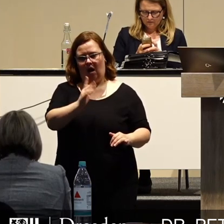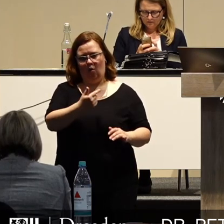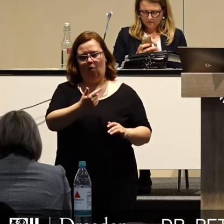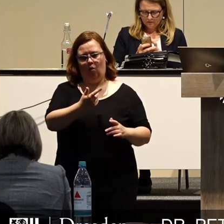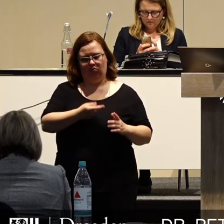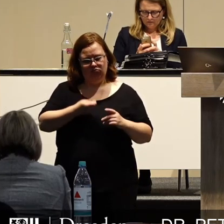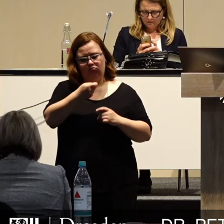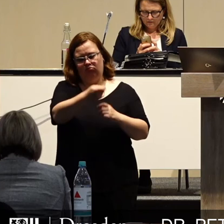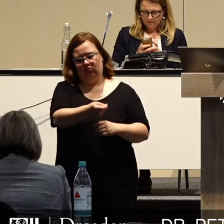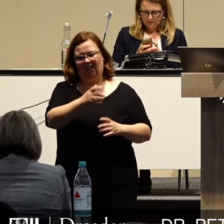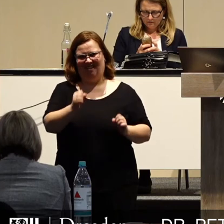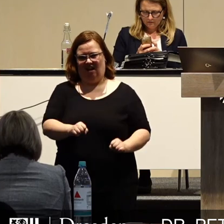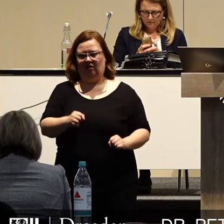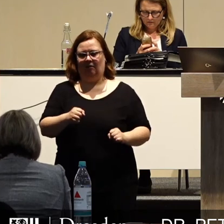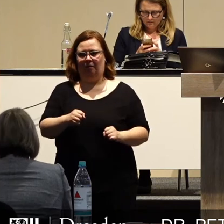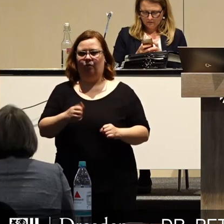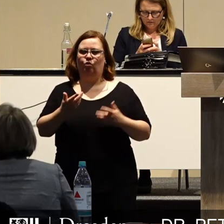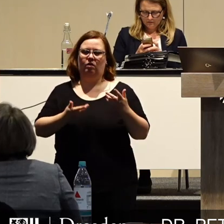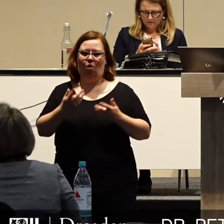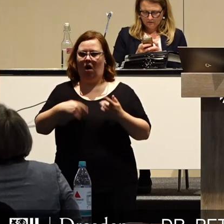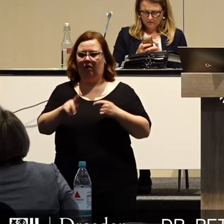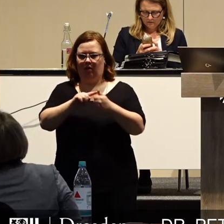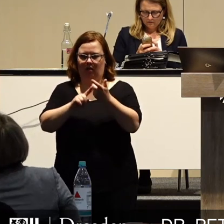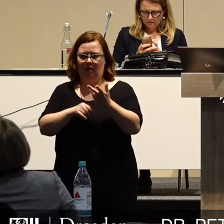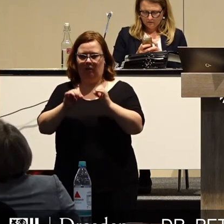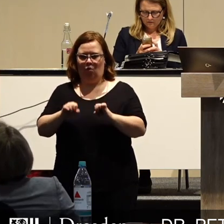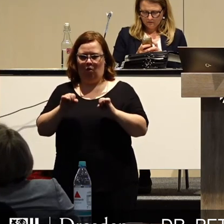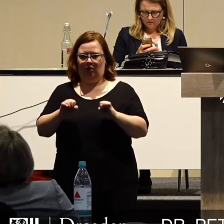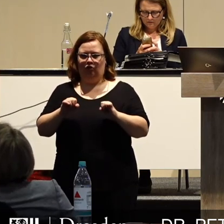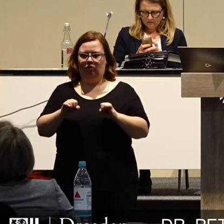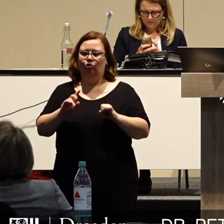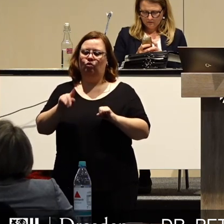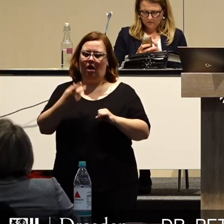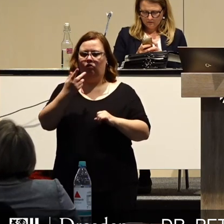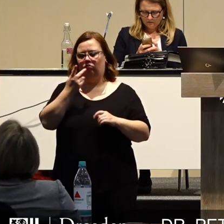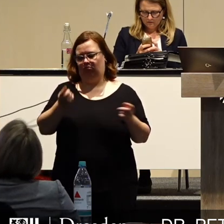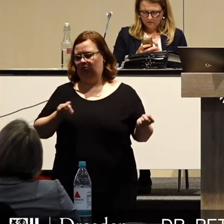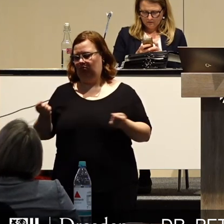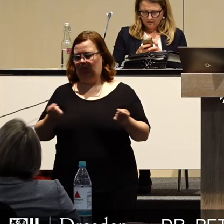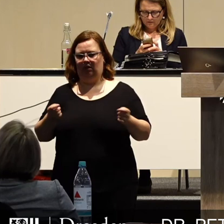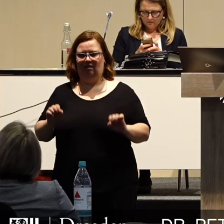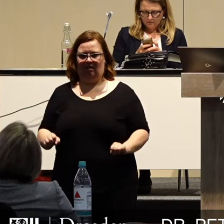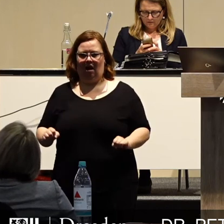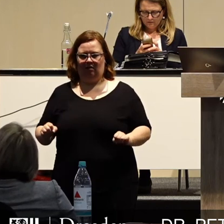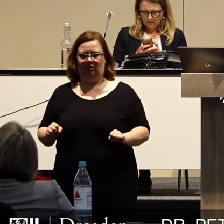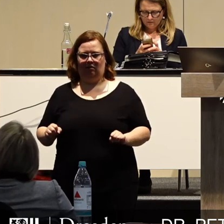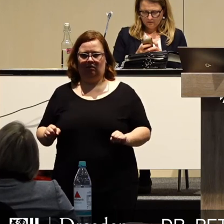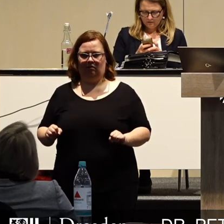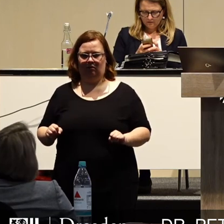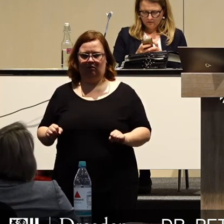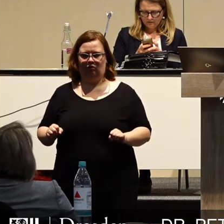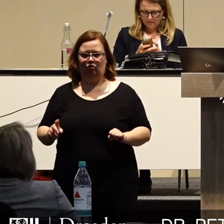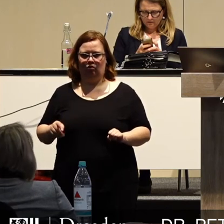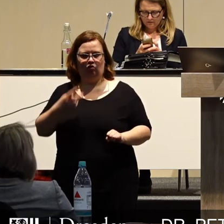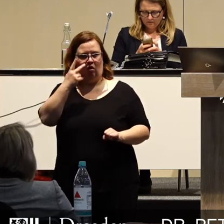zum Einsatz bringen und viele andere Dinge mehr. Wir werden die Instrumente dazu ansetzen